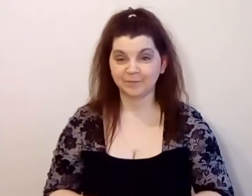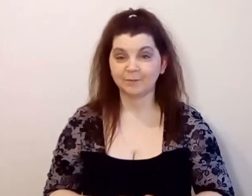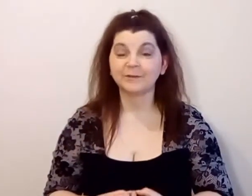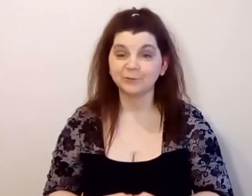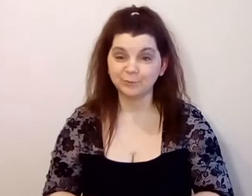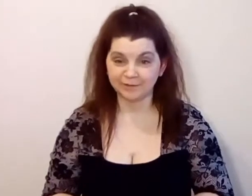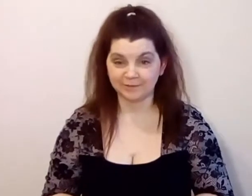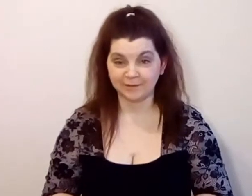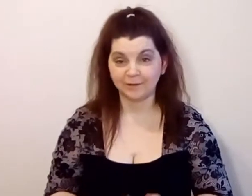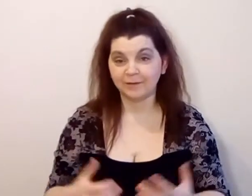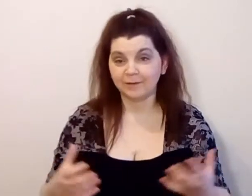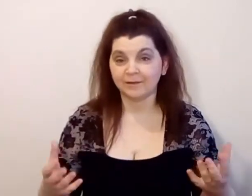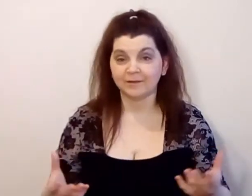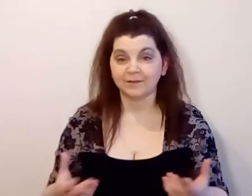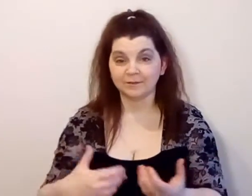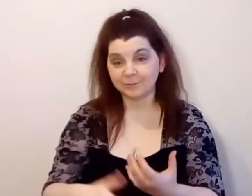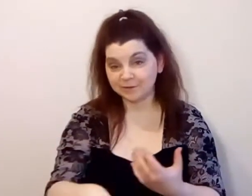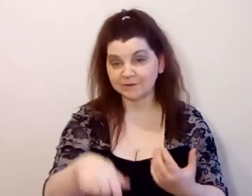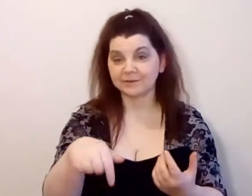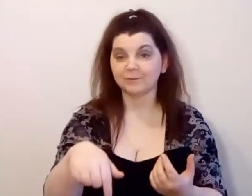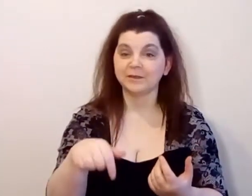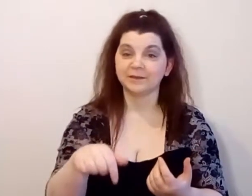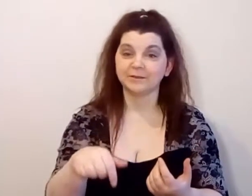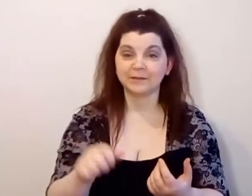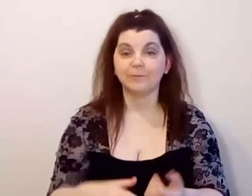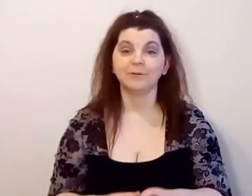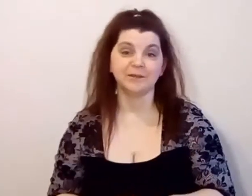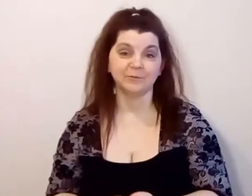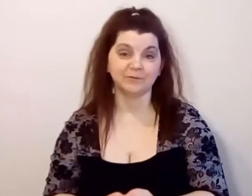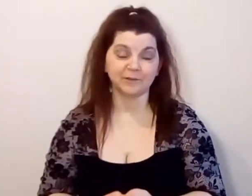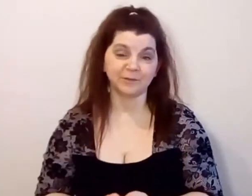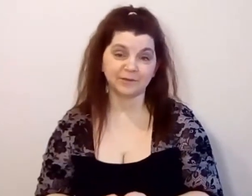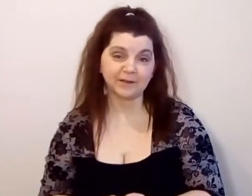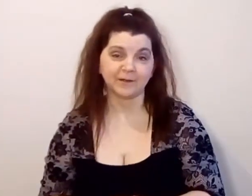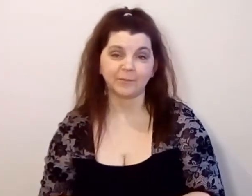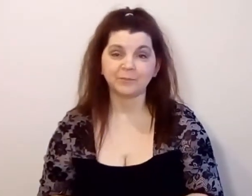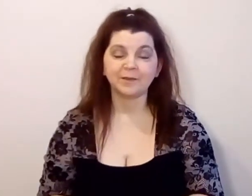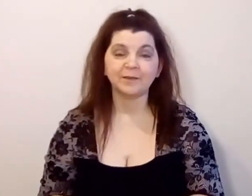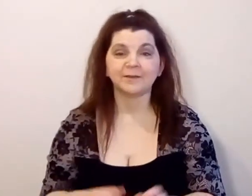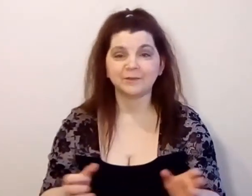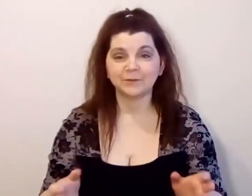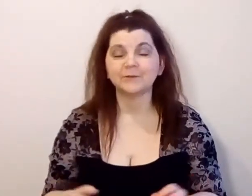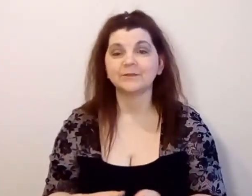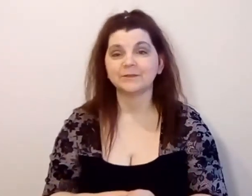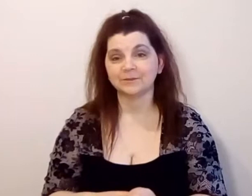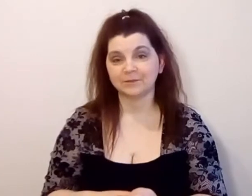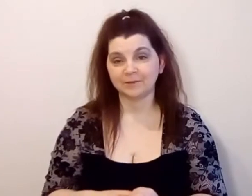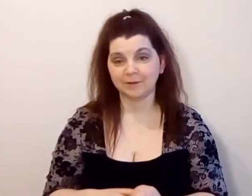Подумайте и напишите мне там где-нибудь в комментариях. Я с удовольствием с вами